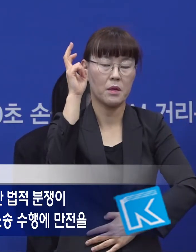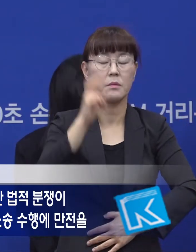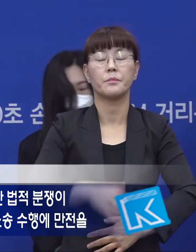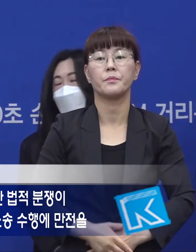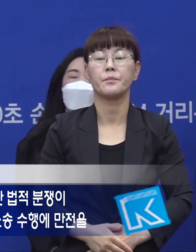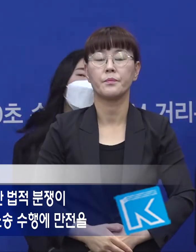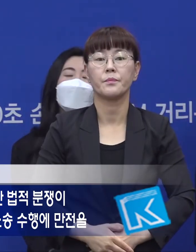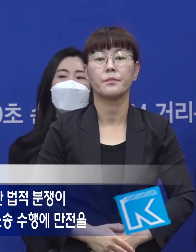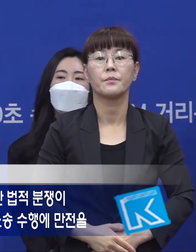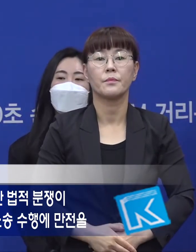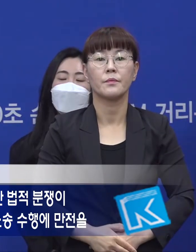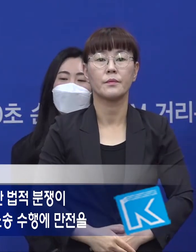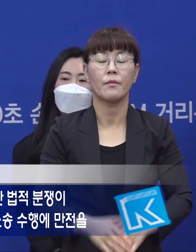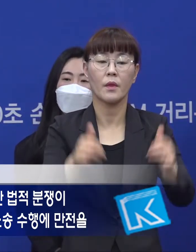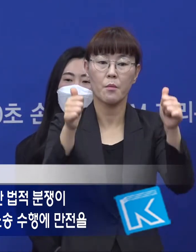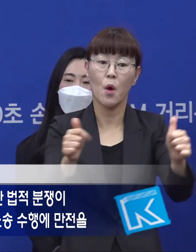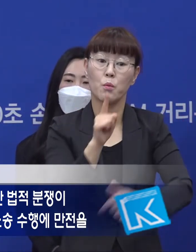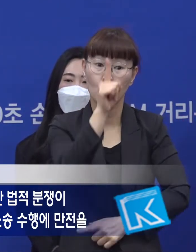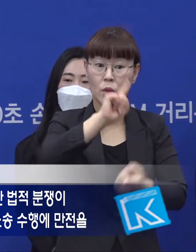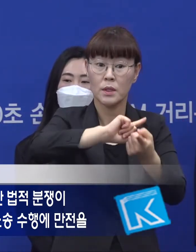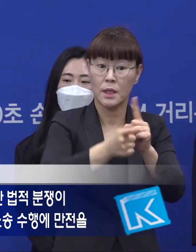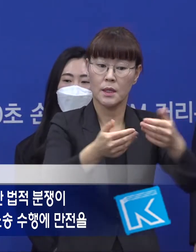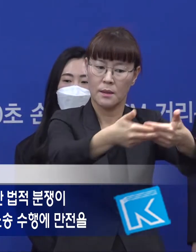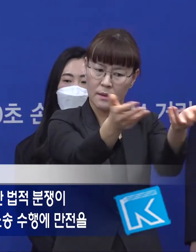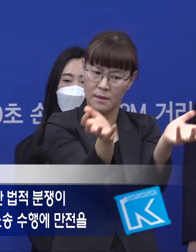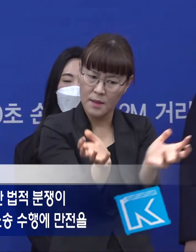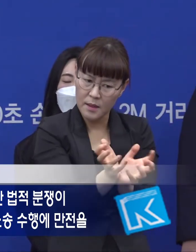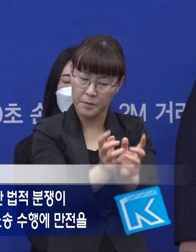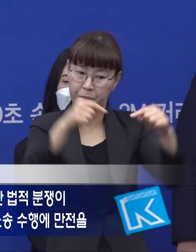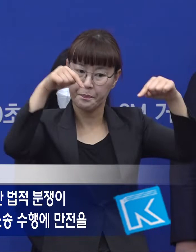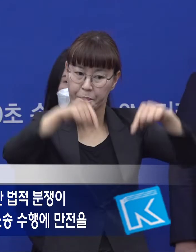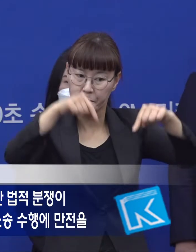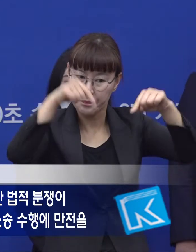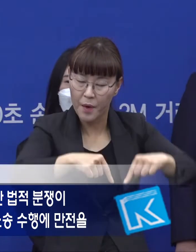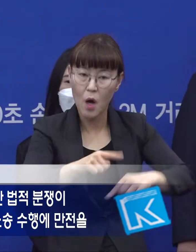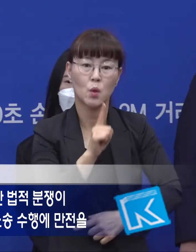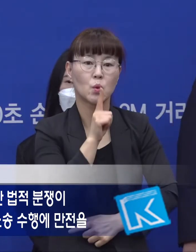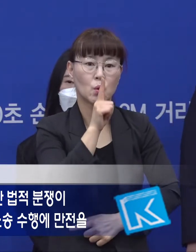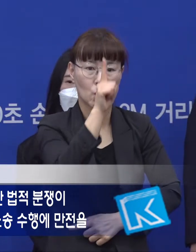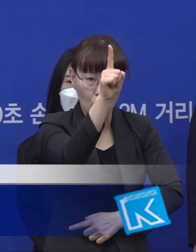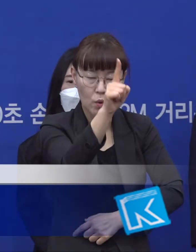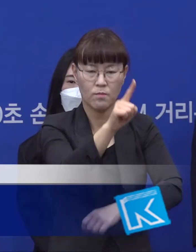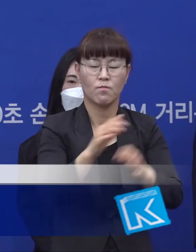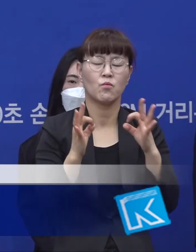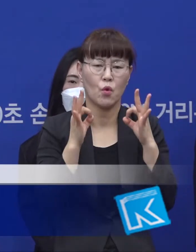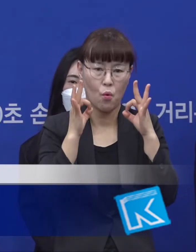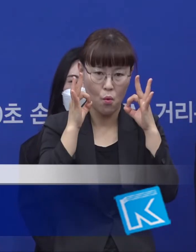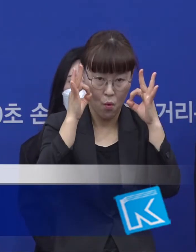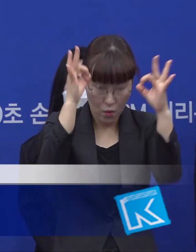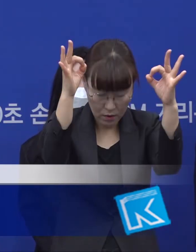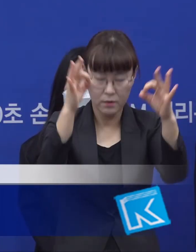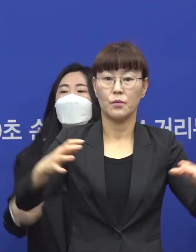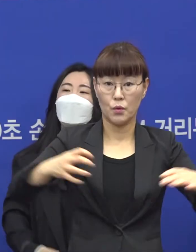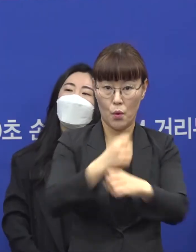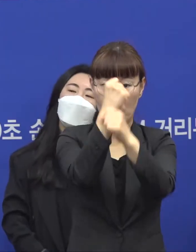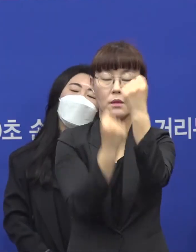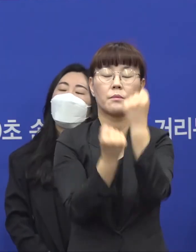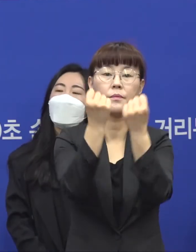생각합니다만 소송 대리님과 긴밀히 협조하여 소송 수행에 만전을 기하도록 하겠습니다.